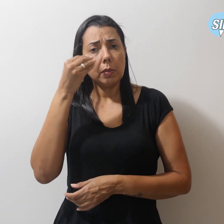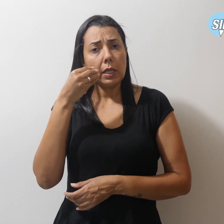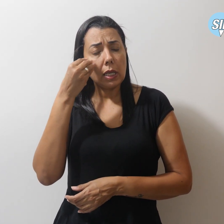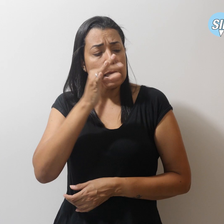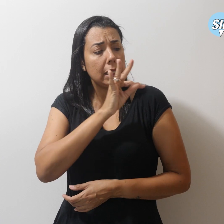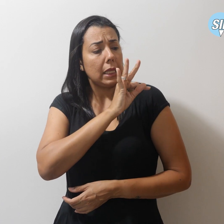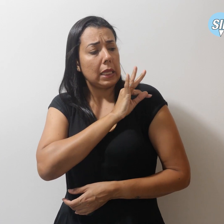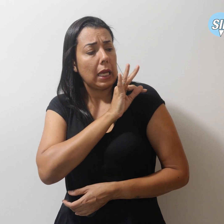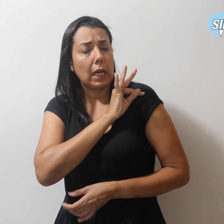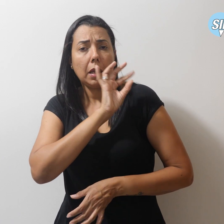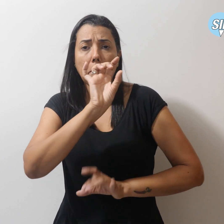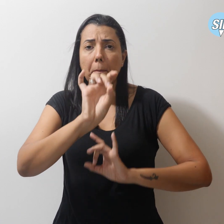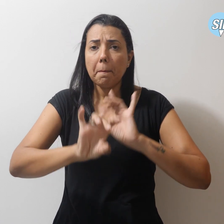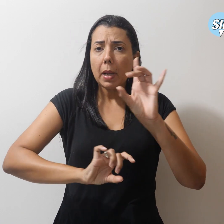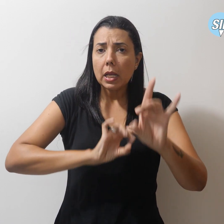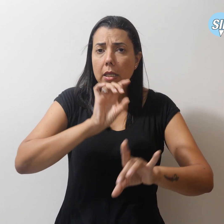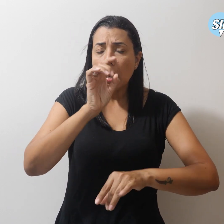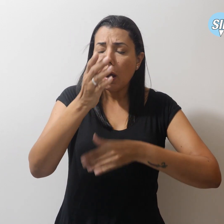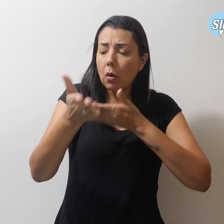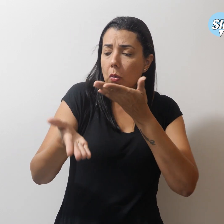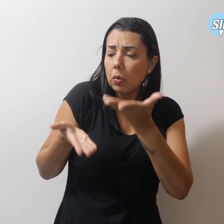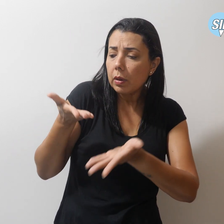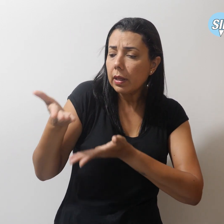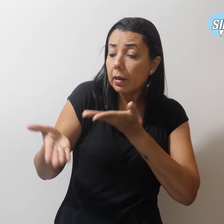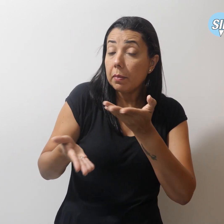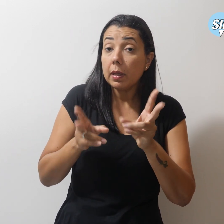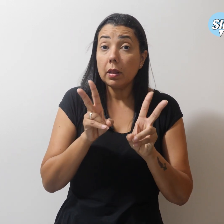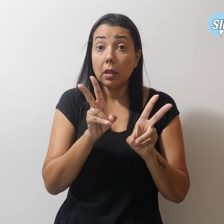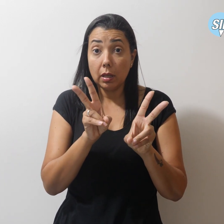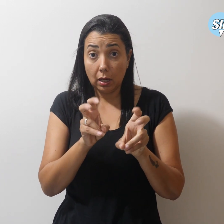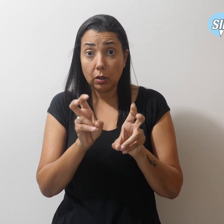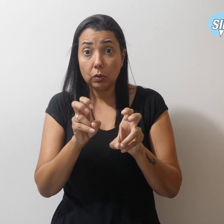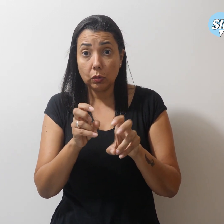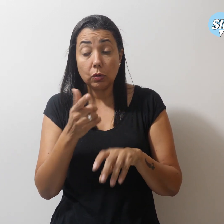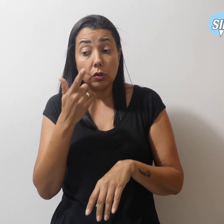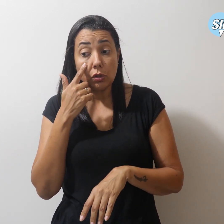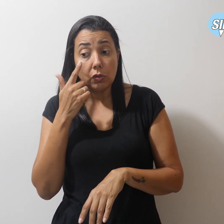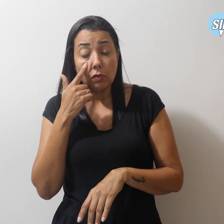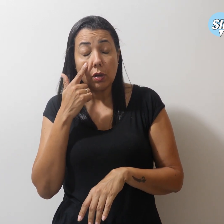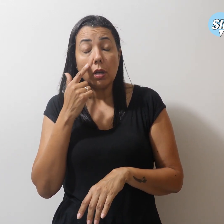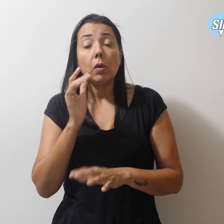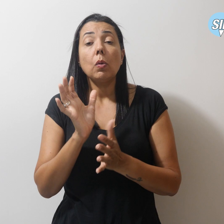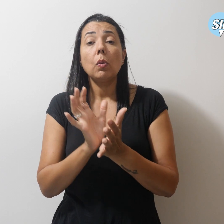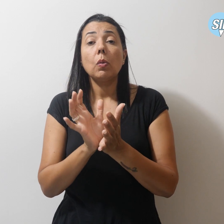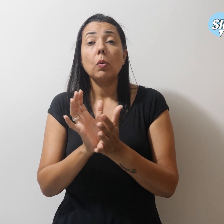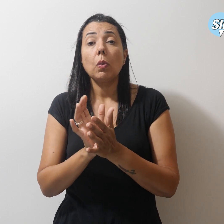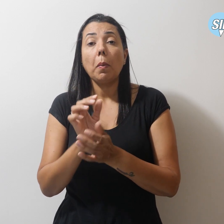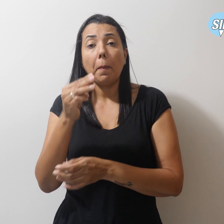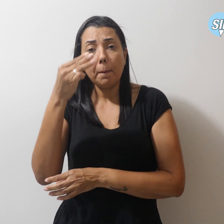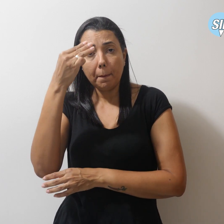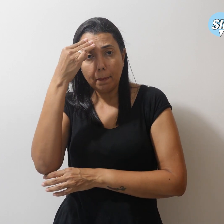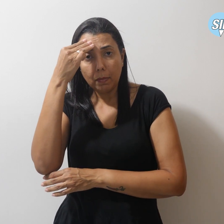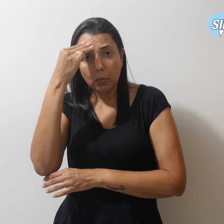especial no tratamento do tema de reparação integral, memória e verdade.